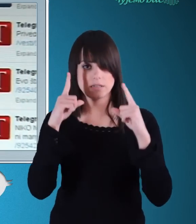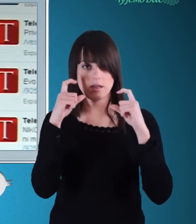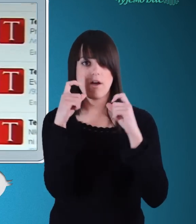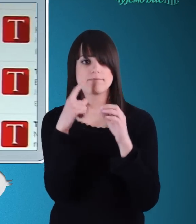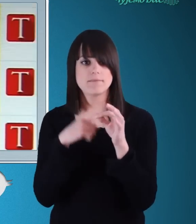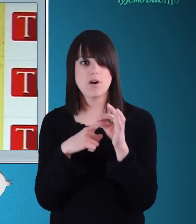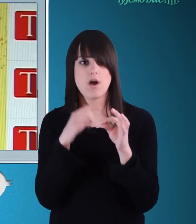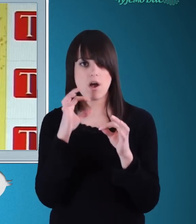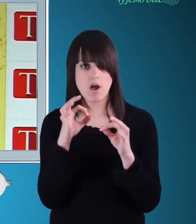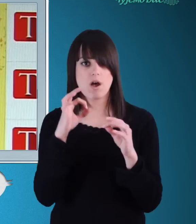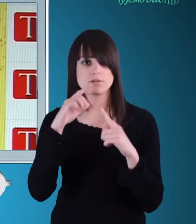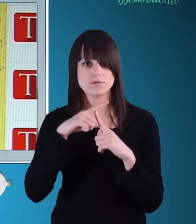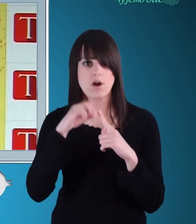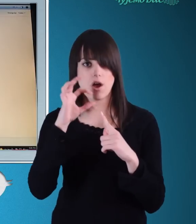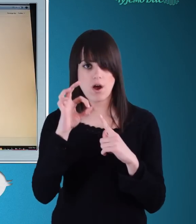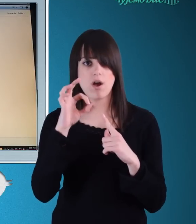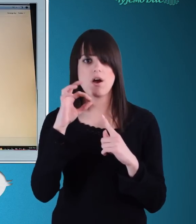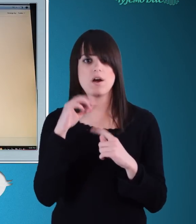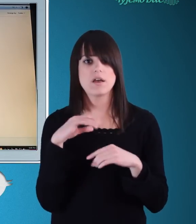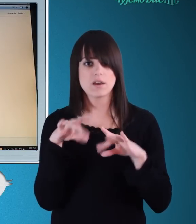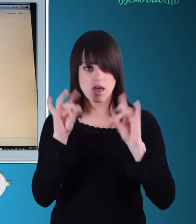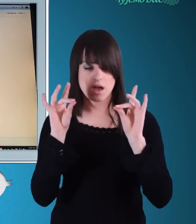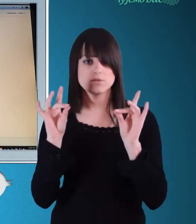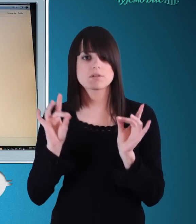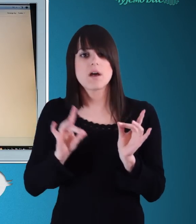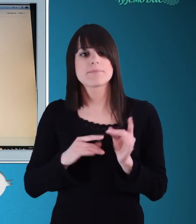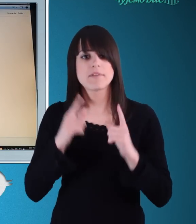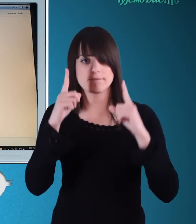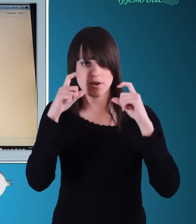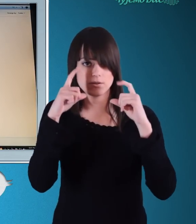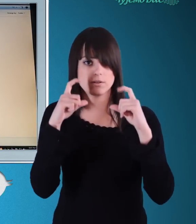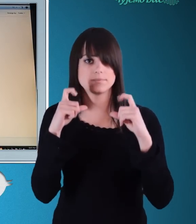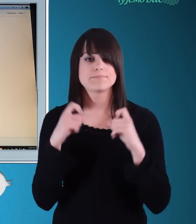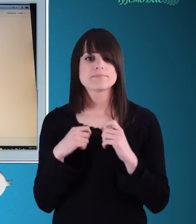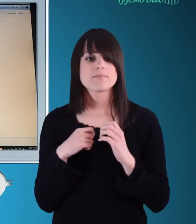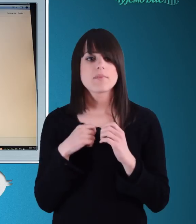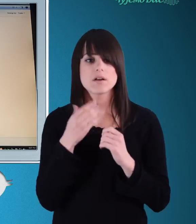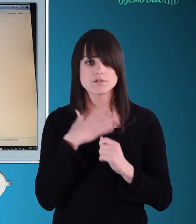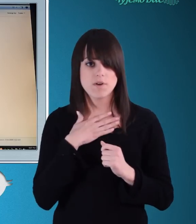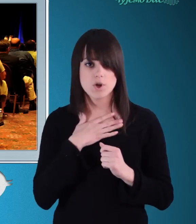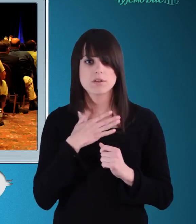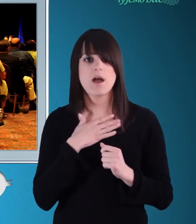fotografiju sa svog računara